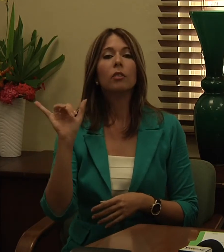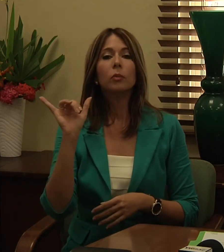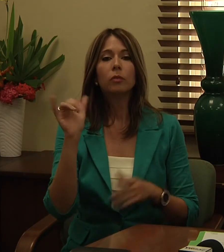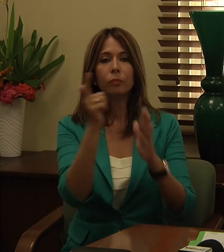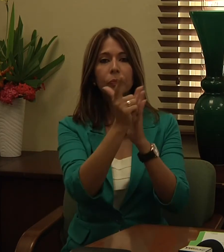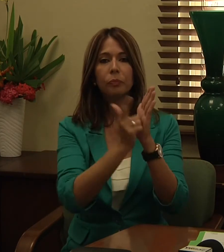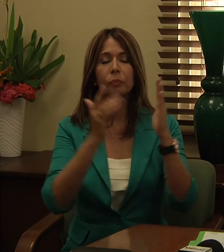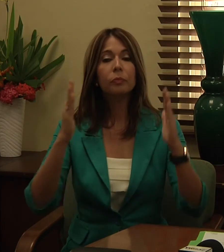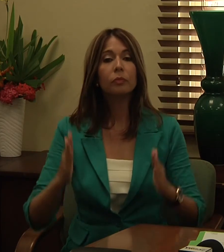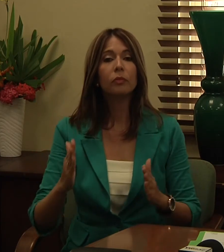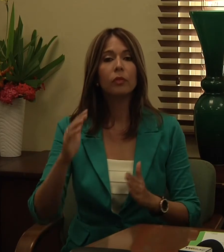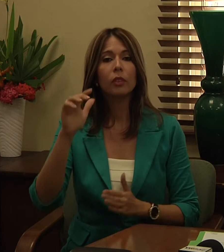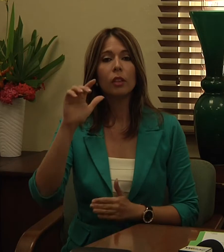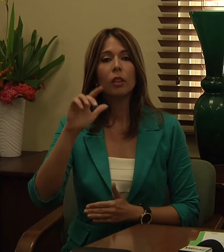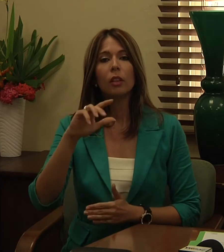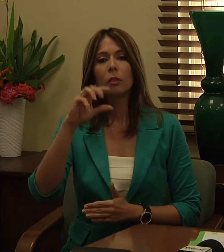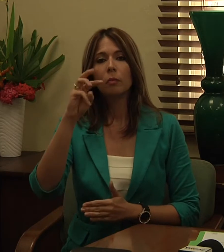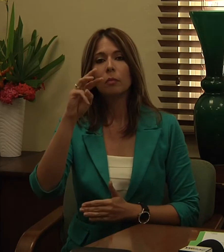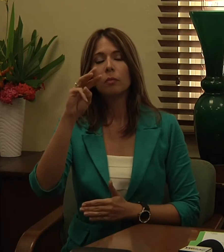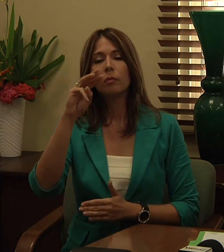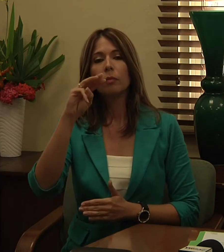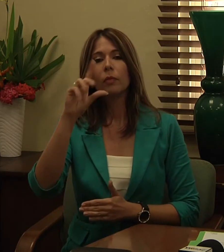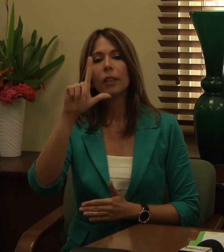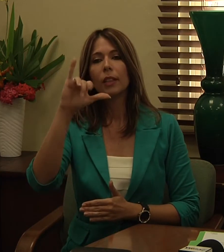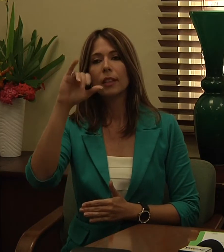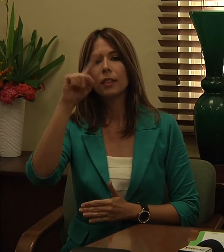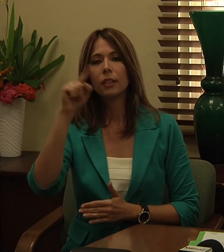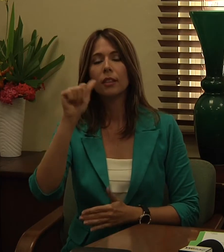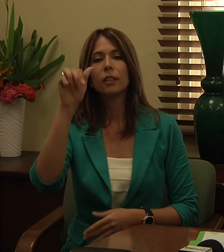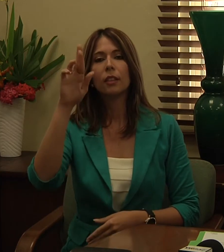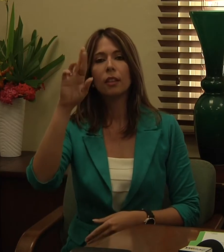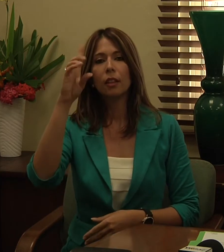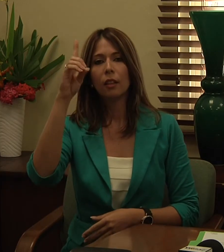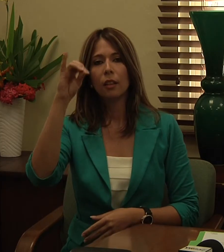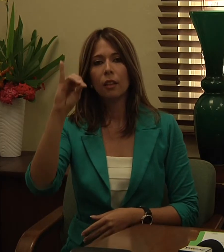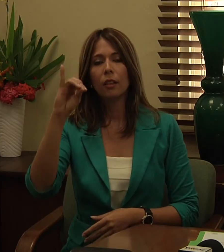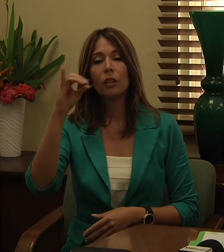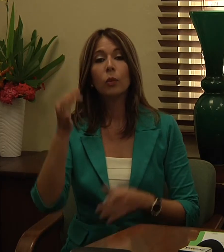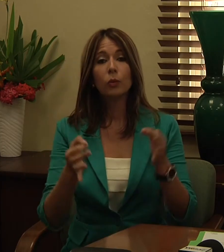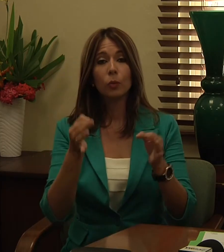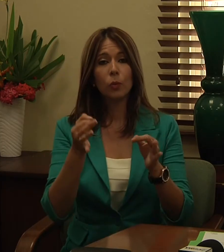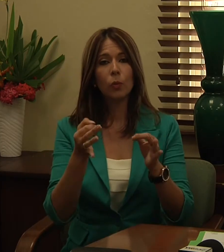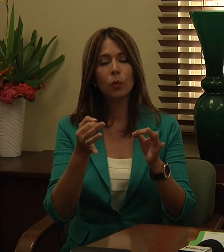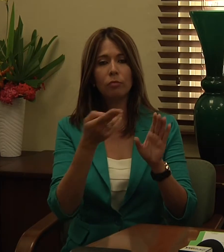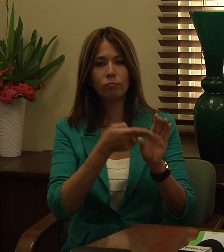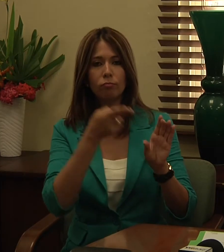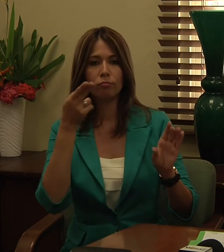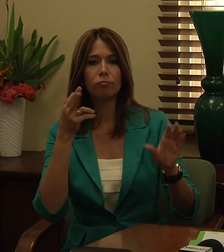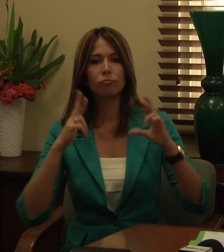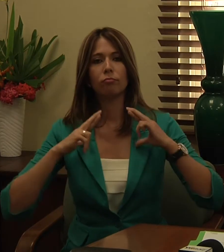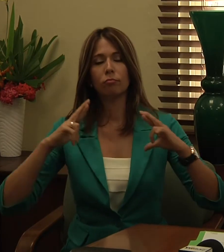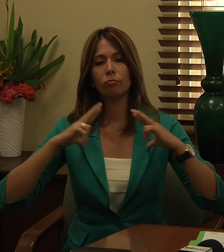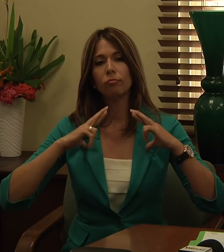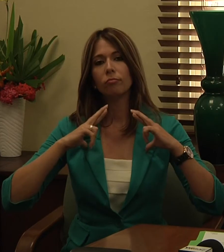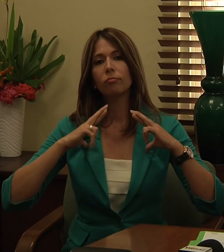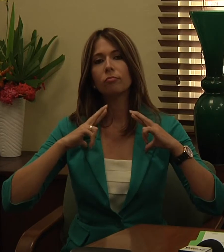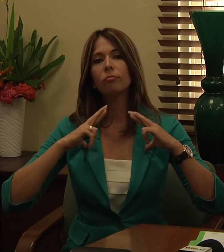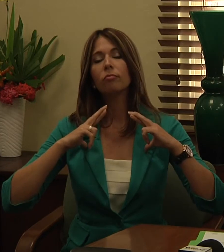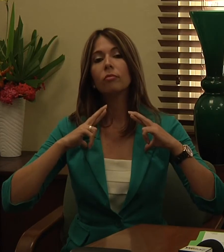Magranel Lizardi juez retirado que también ha